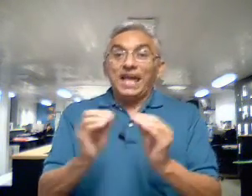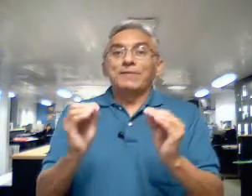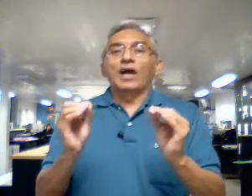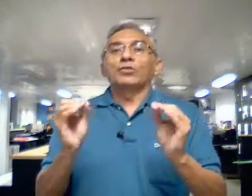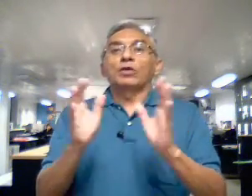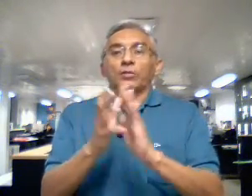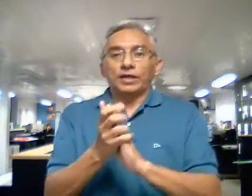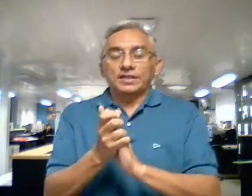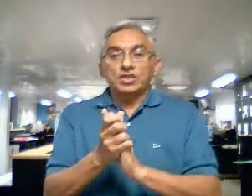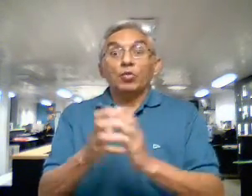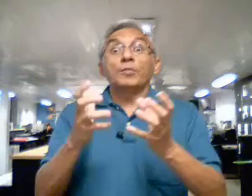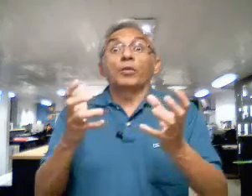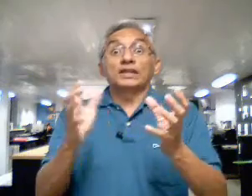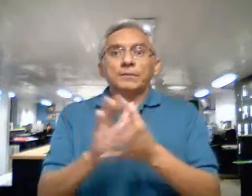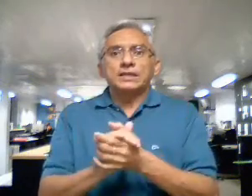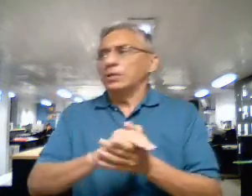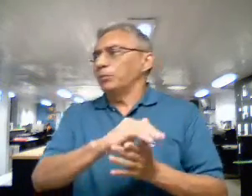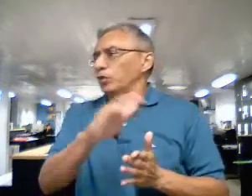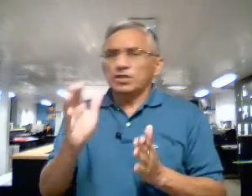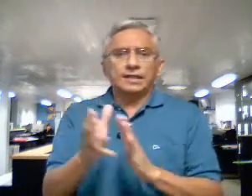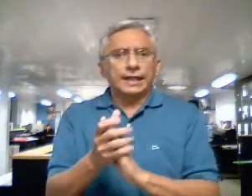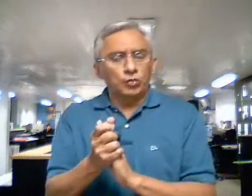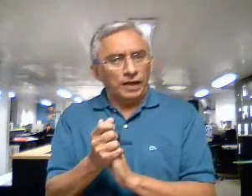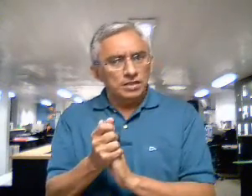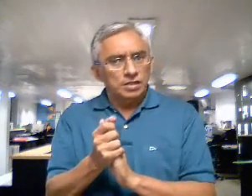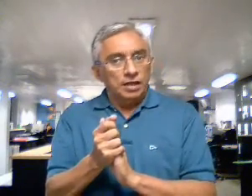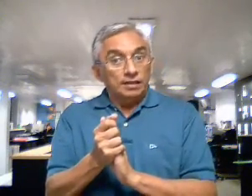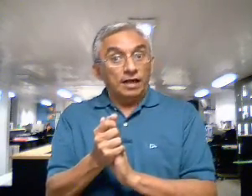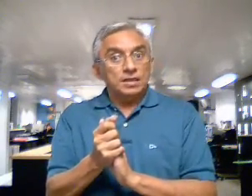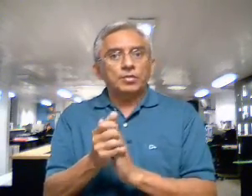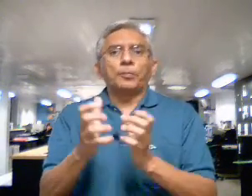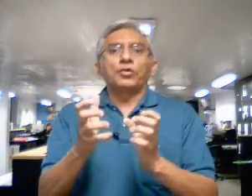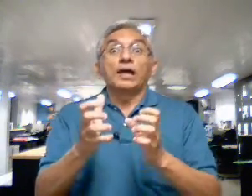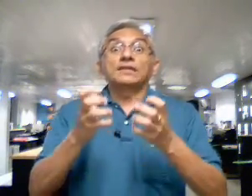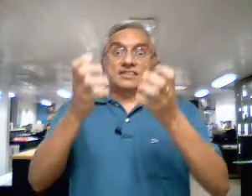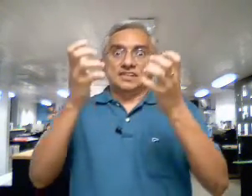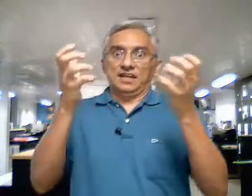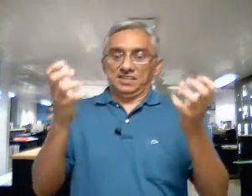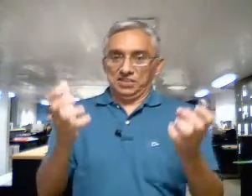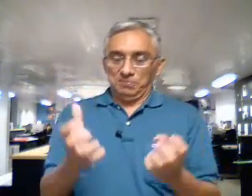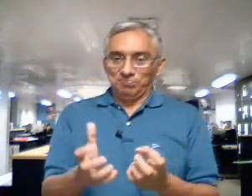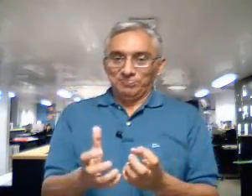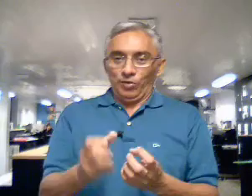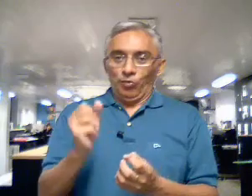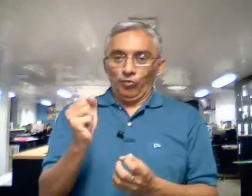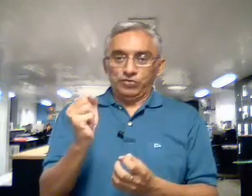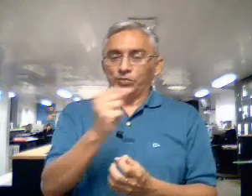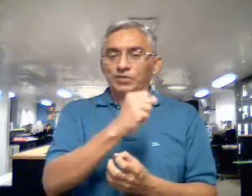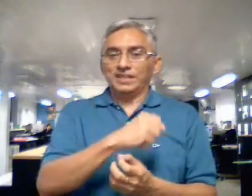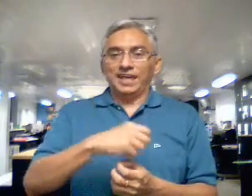Eymael, que é o democrata cristão, comemora também que, por onde tem andado no país, tem recebido o apoio das crianças. O símbolo dele, que é